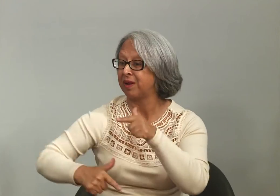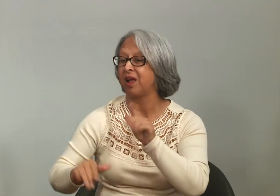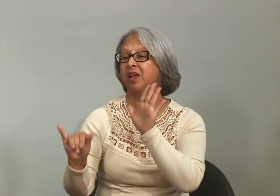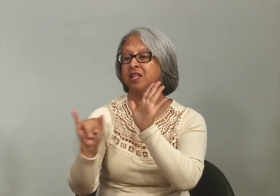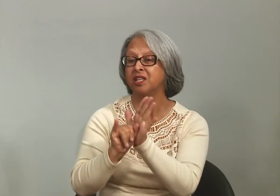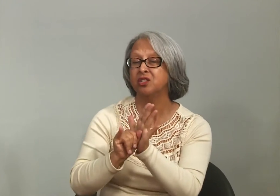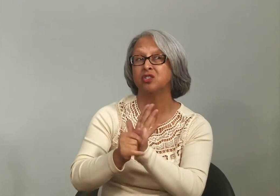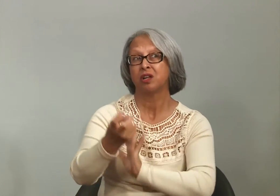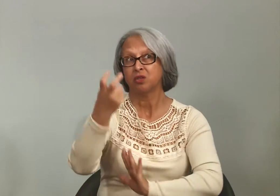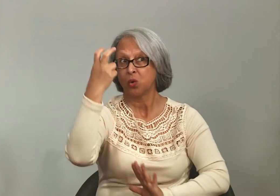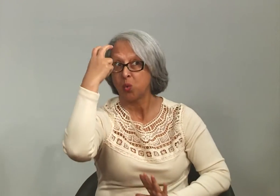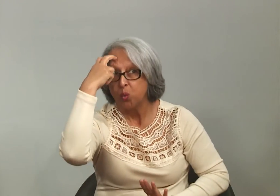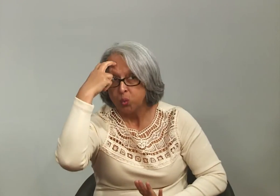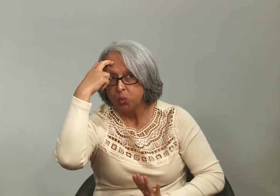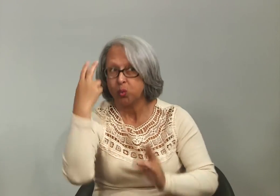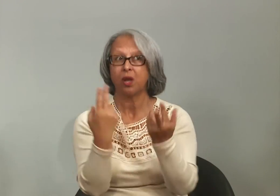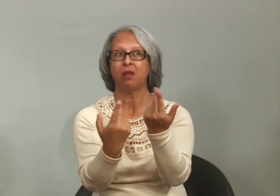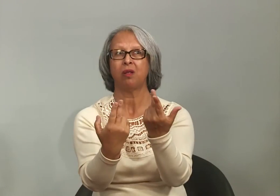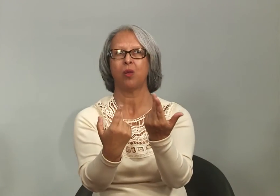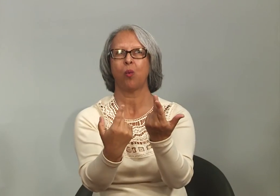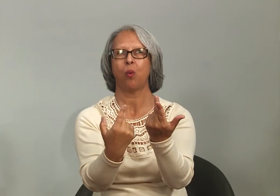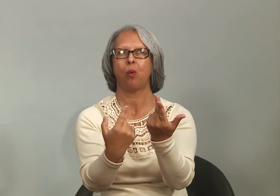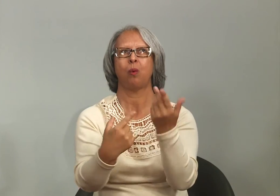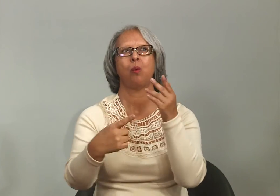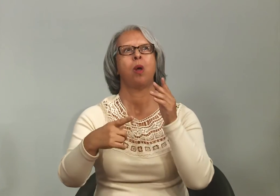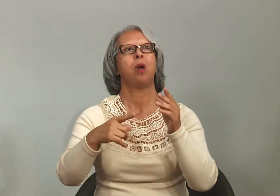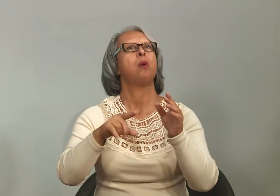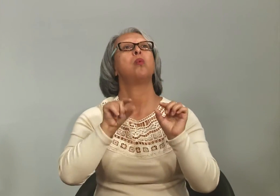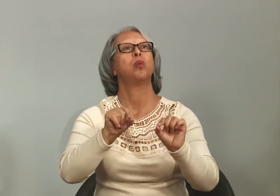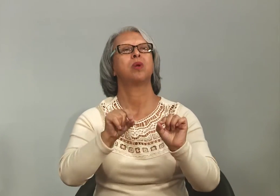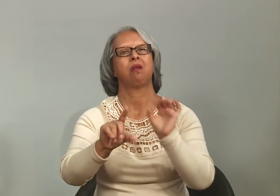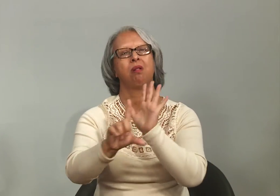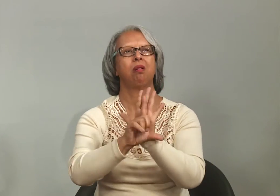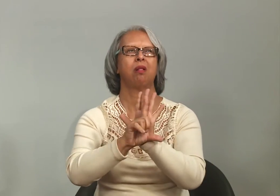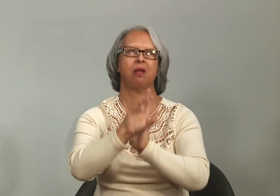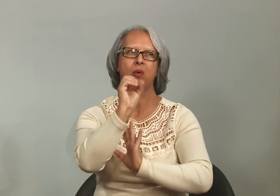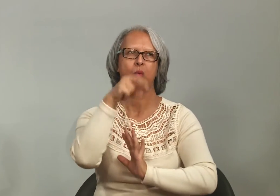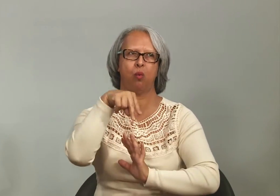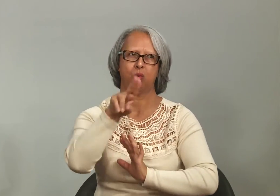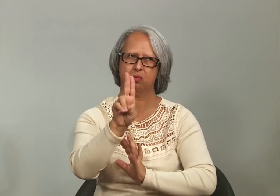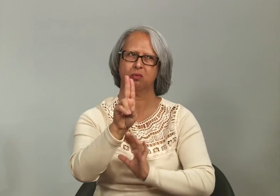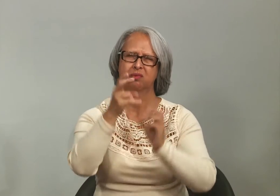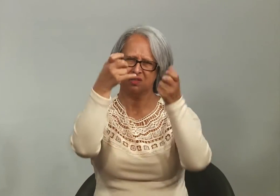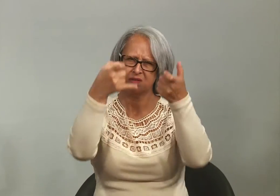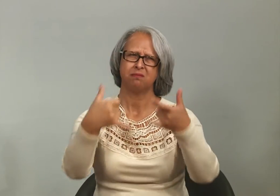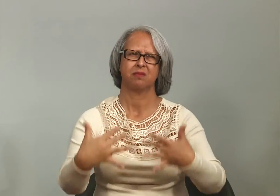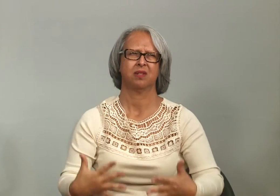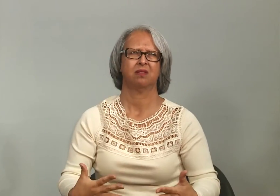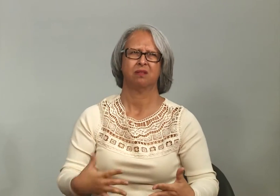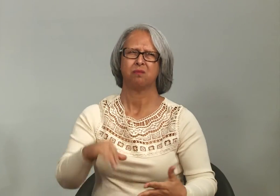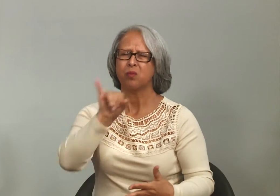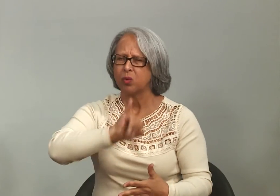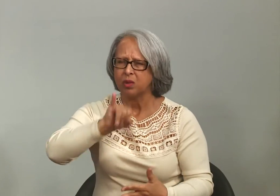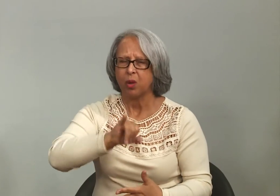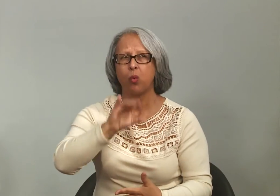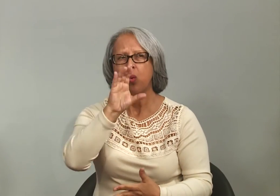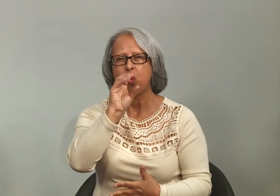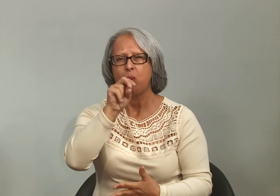Então, uma escola que tem que trabalhar a identidade, a cultura, uma identidade. A ONU até explica essa